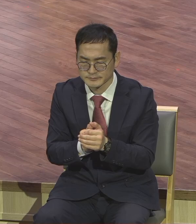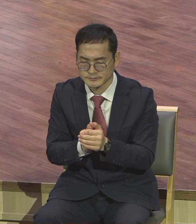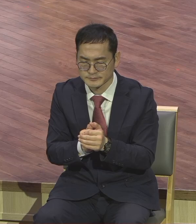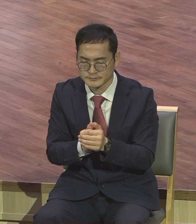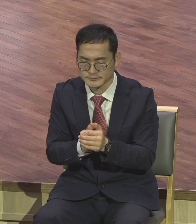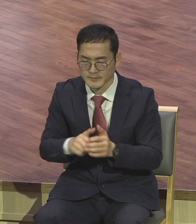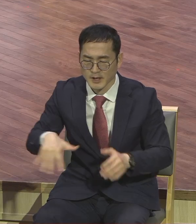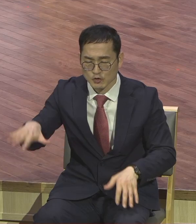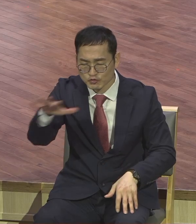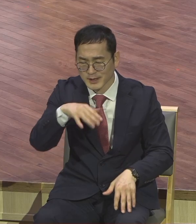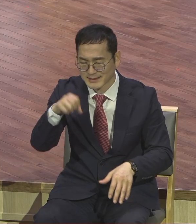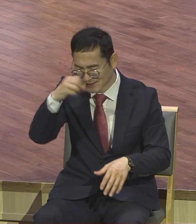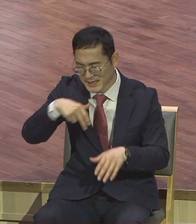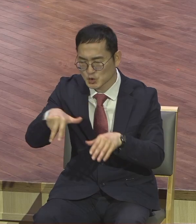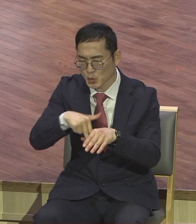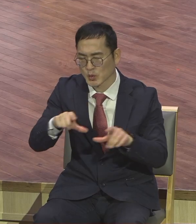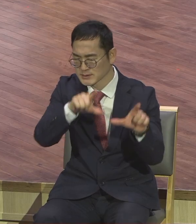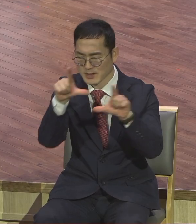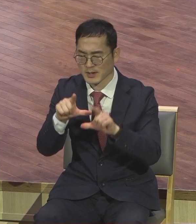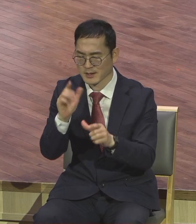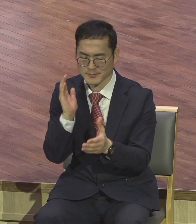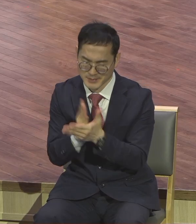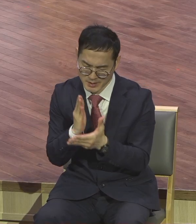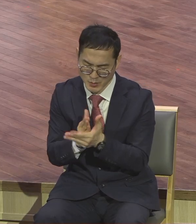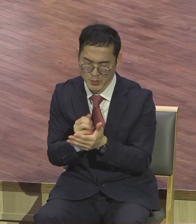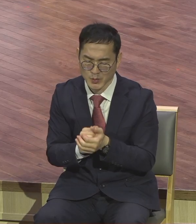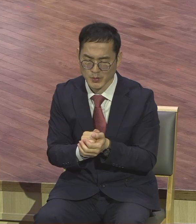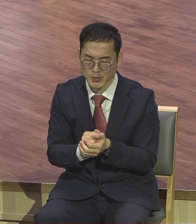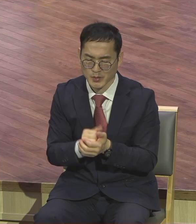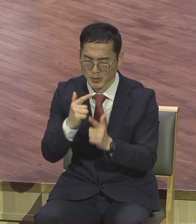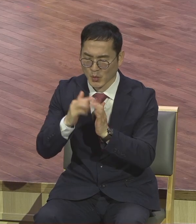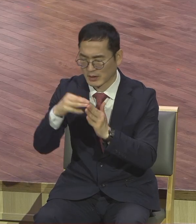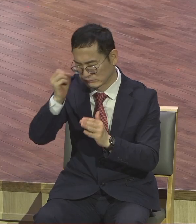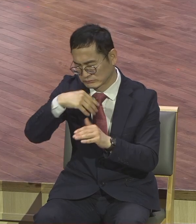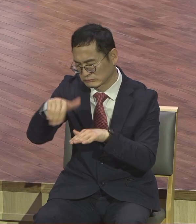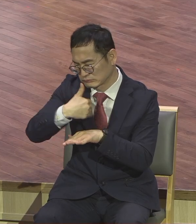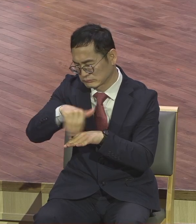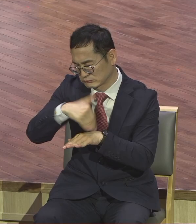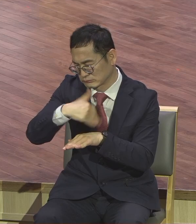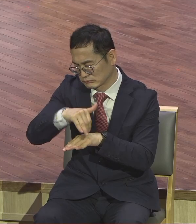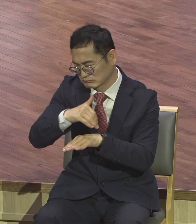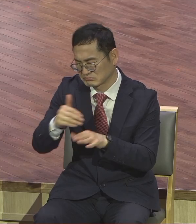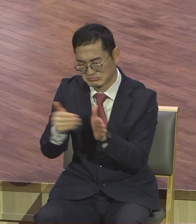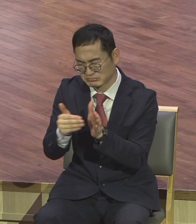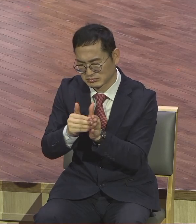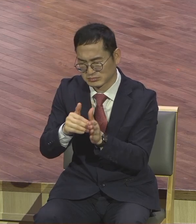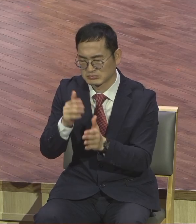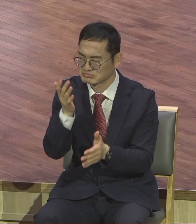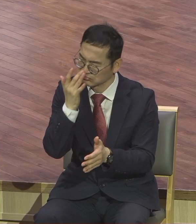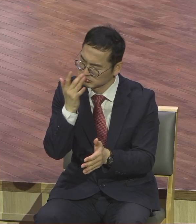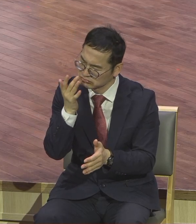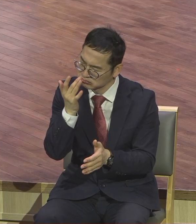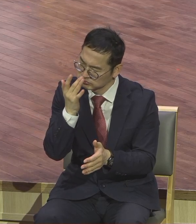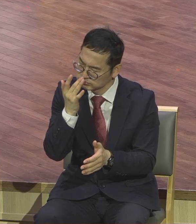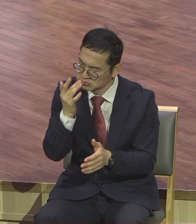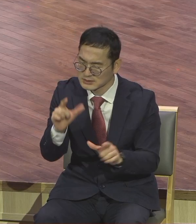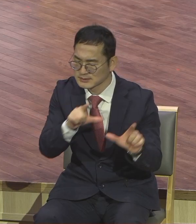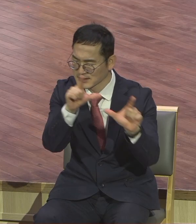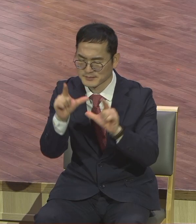복음을 종교수요. 종교수는 하지 말고 기독교 종교수는 하지 말고 정말 감각 없는 영장 문등병자처럼 아무 의미 없는 삶을 살지 말고